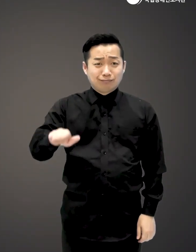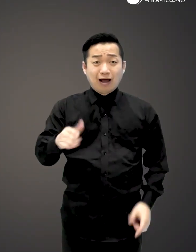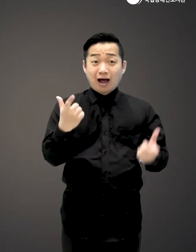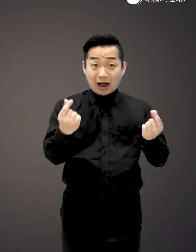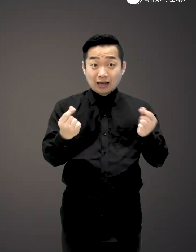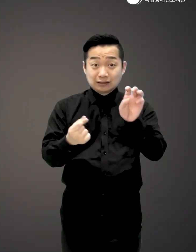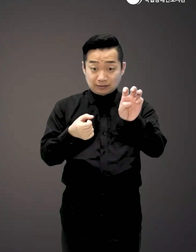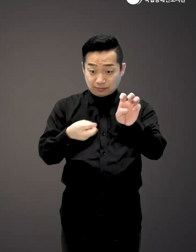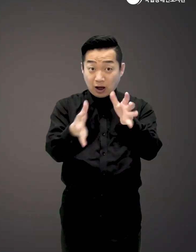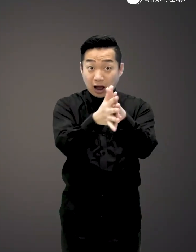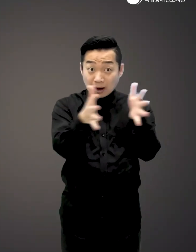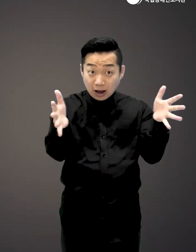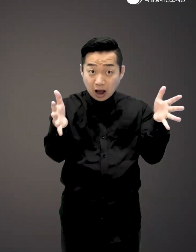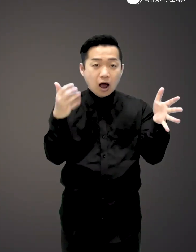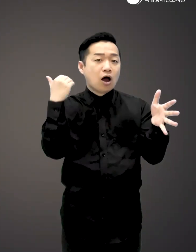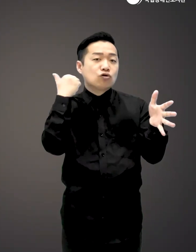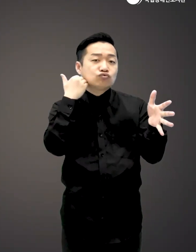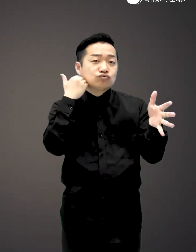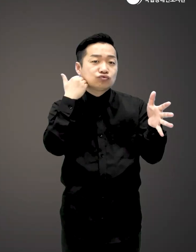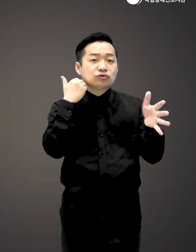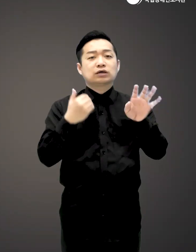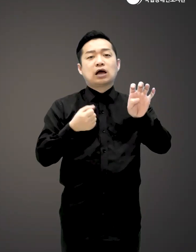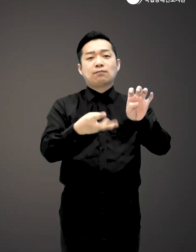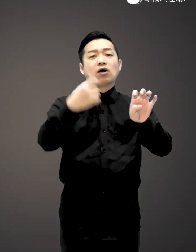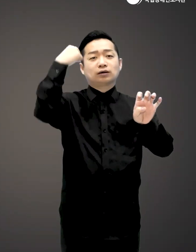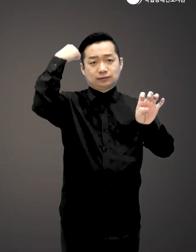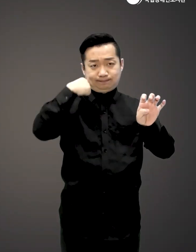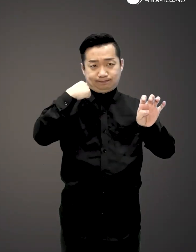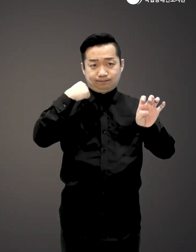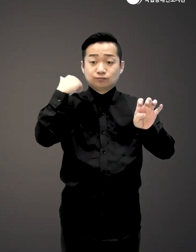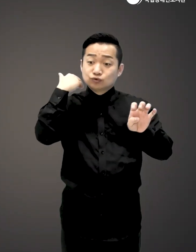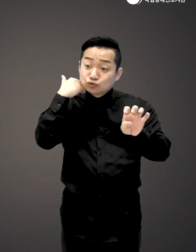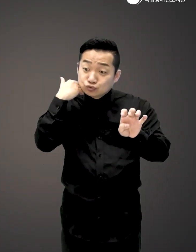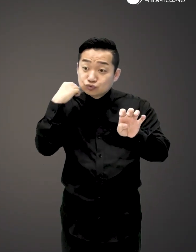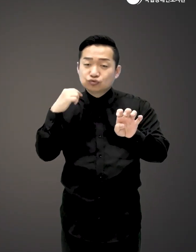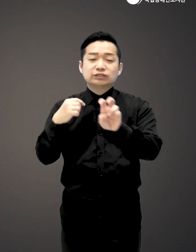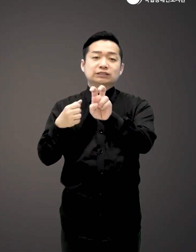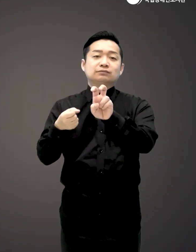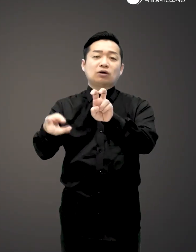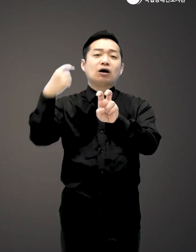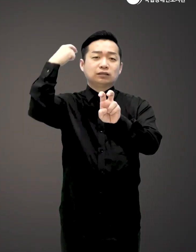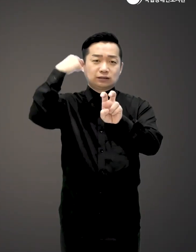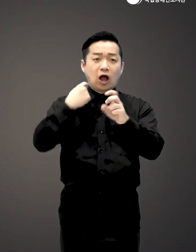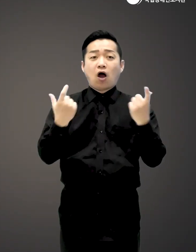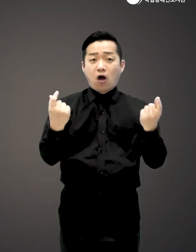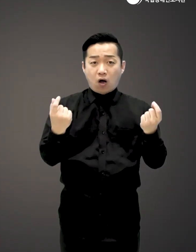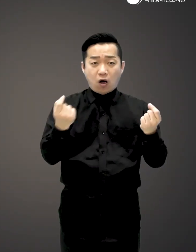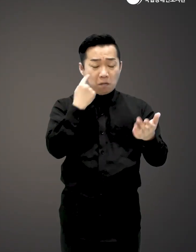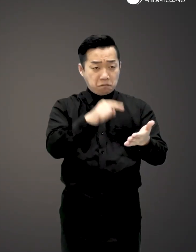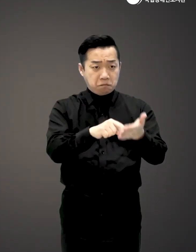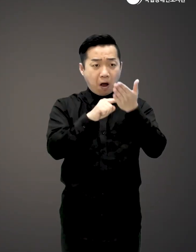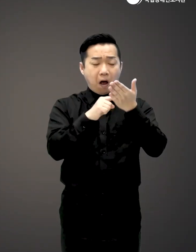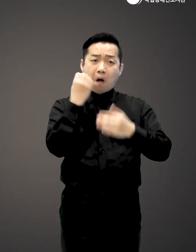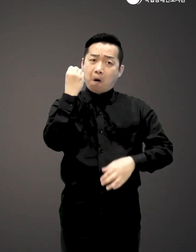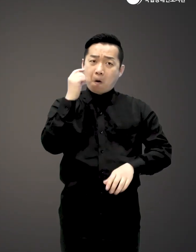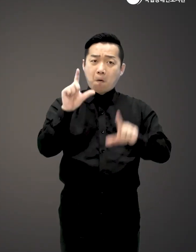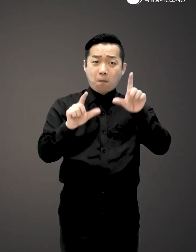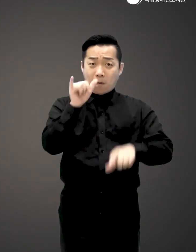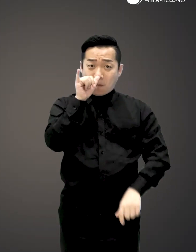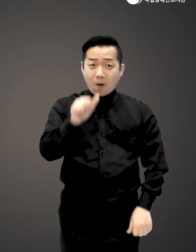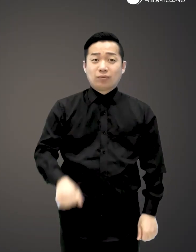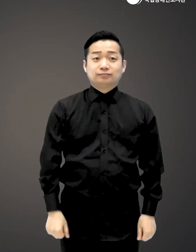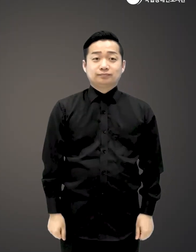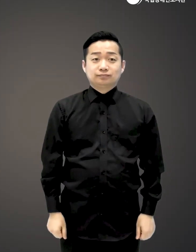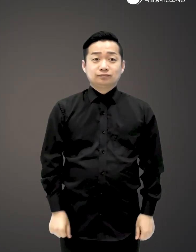같은 30평의 아파트일지라도 어떤 이에게는 40평처럼 또 다른 어떤 이에게는 20평처럼 보이기도 하는 신기한